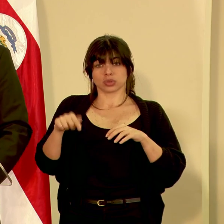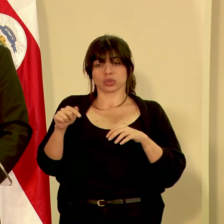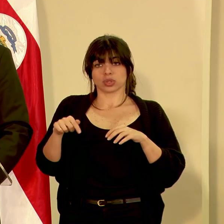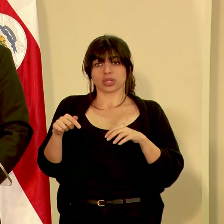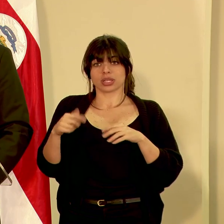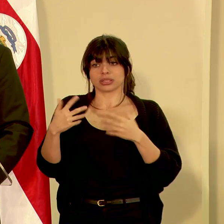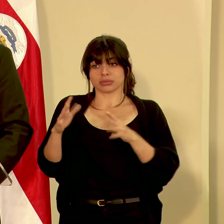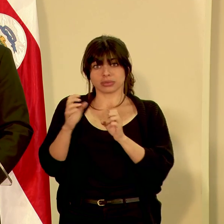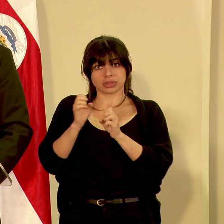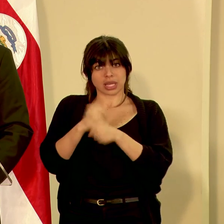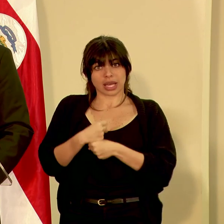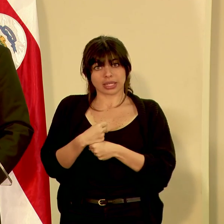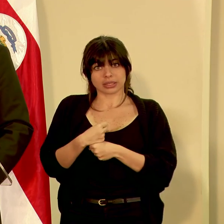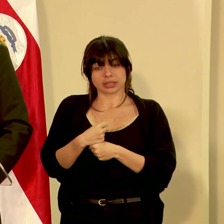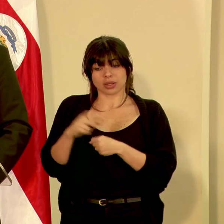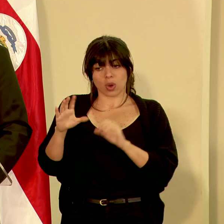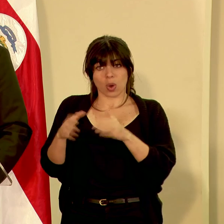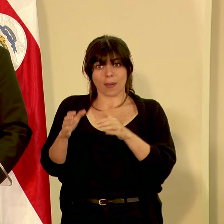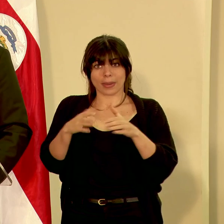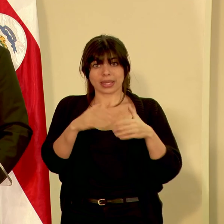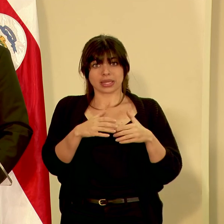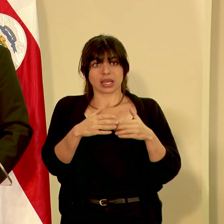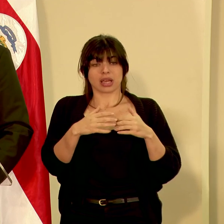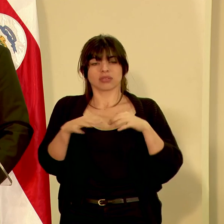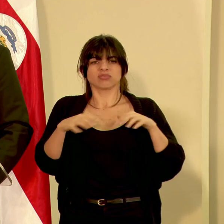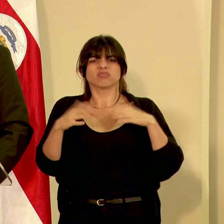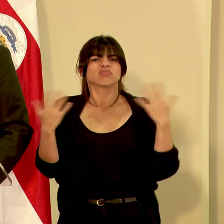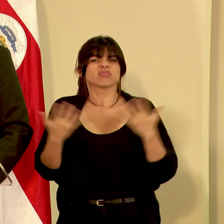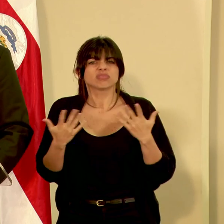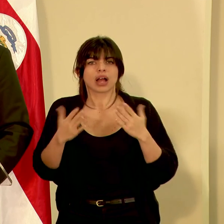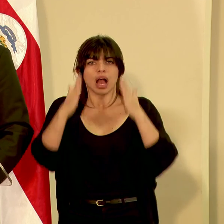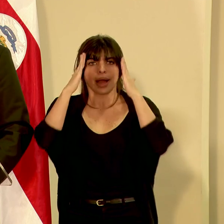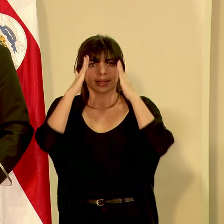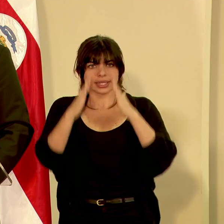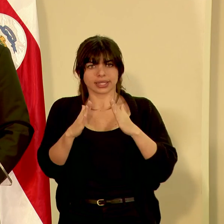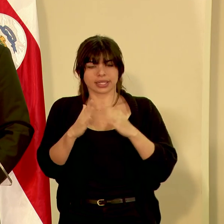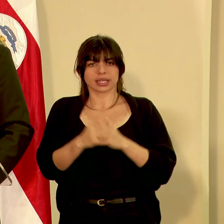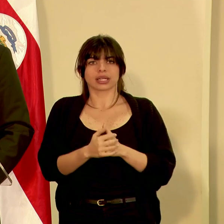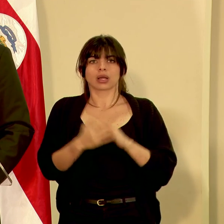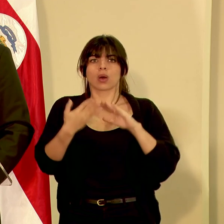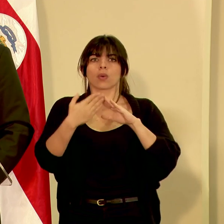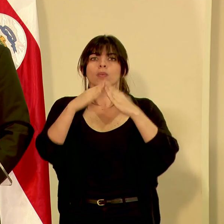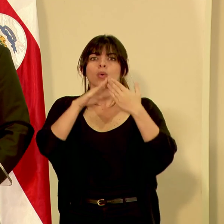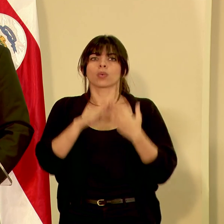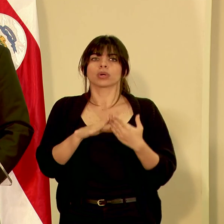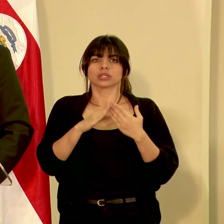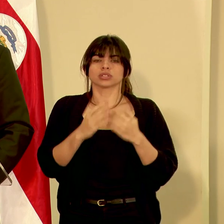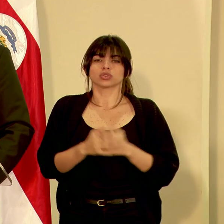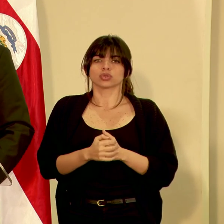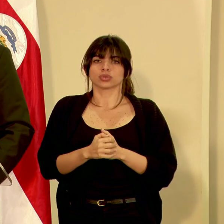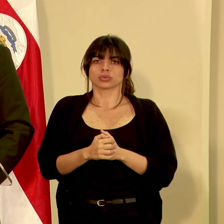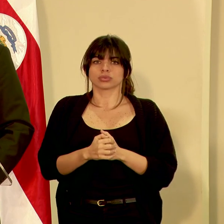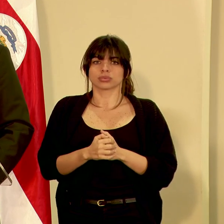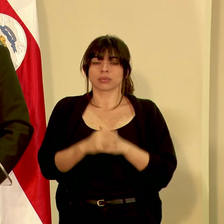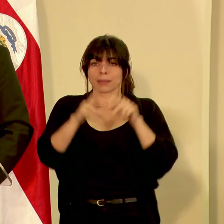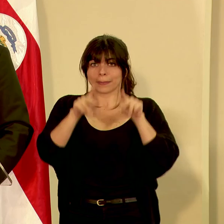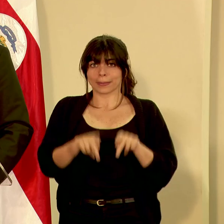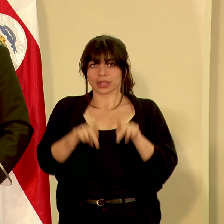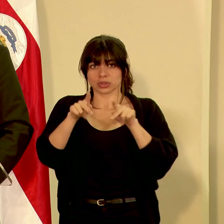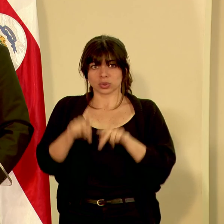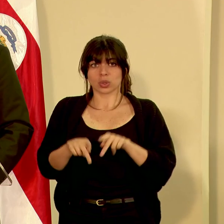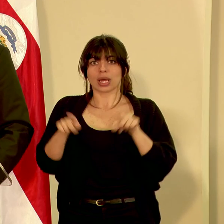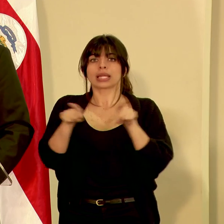realizado por estos comités ha sido la atención de poblaciones, de personas,